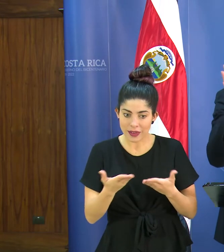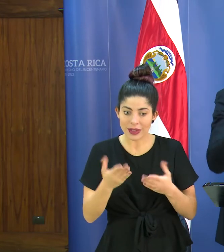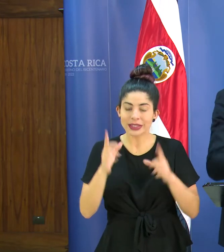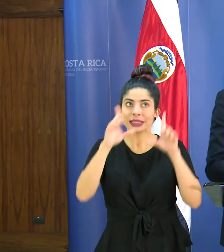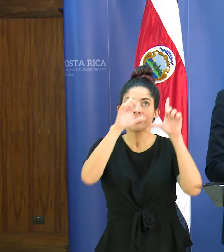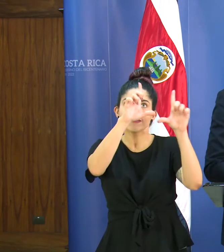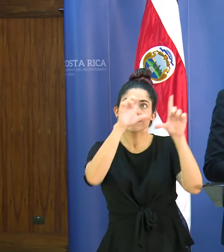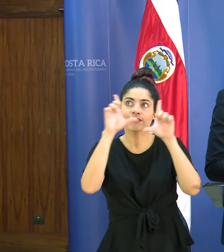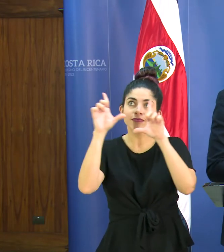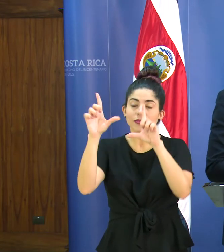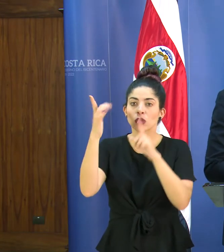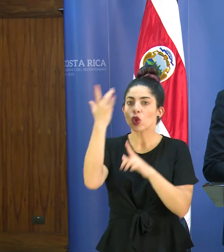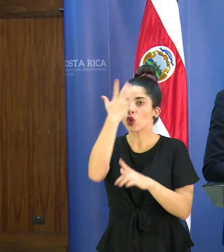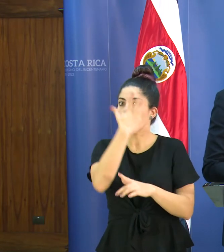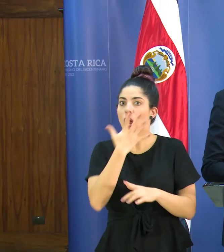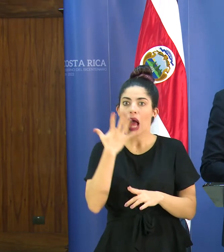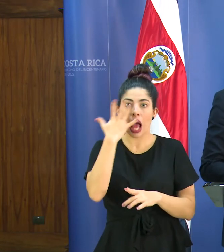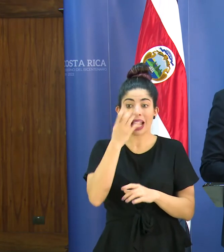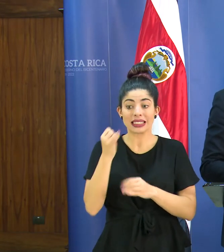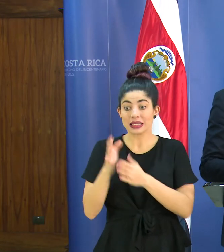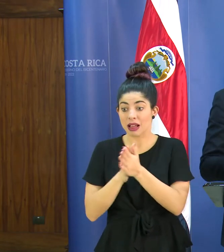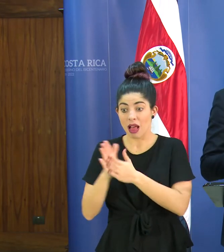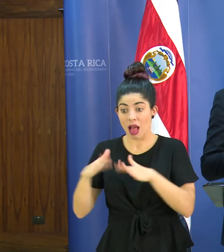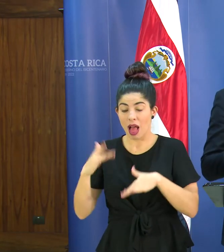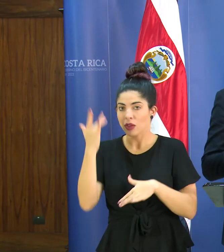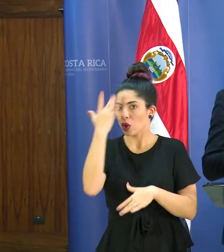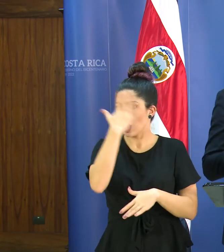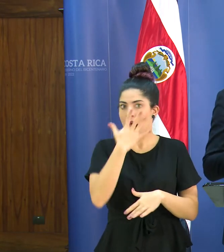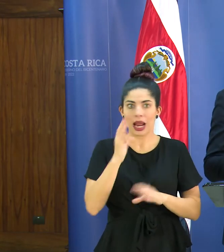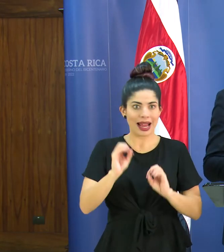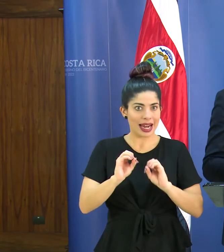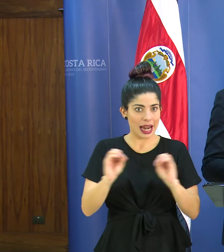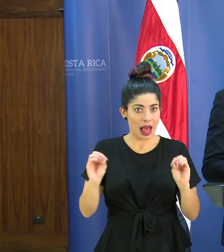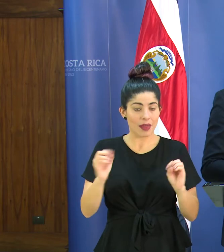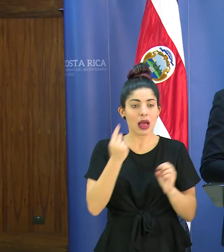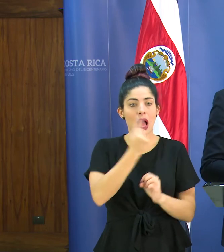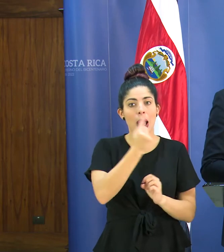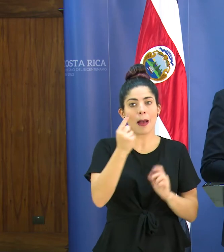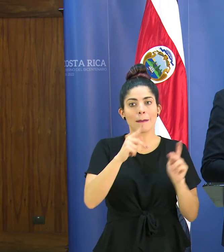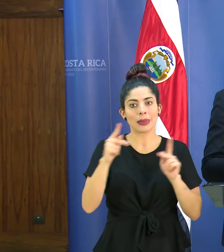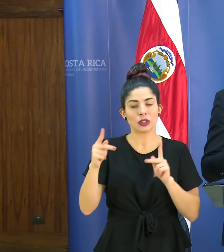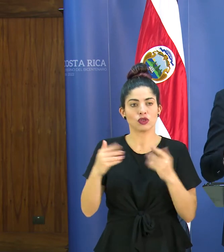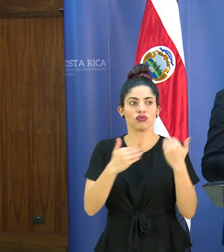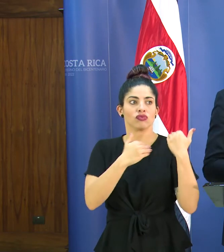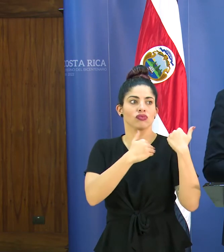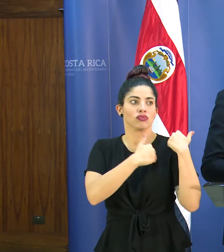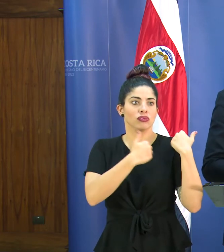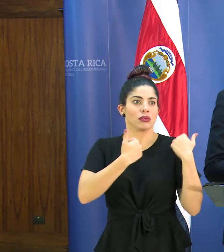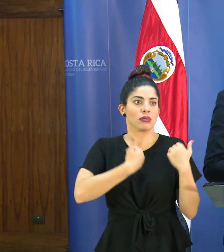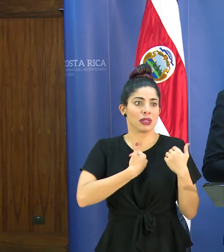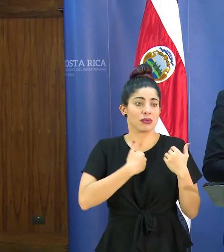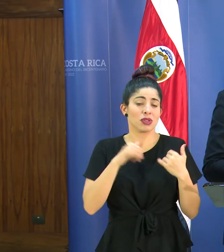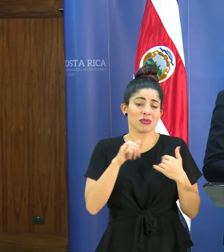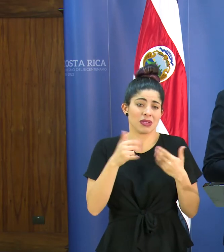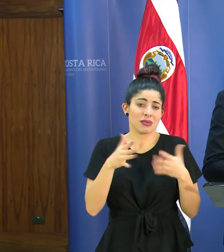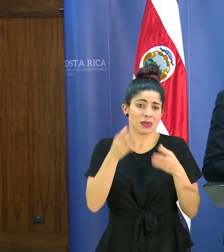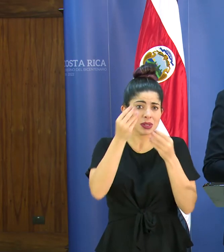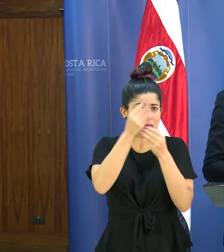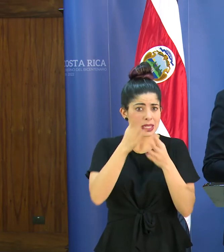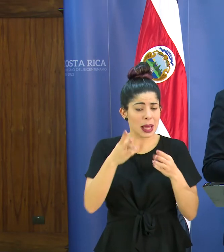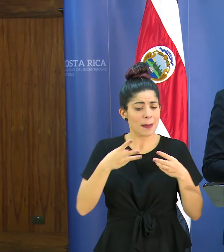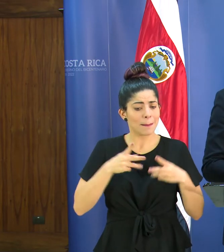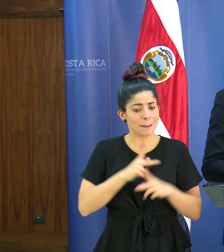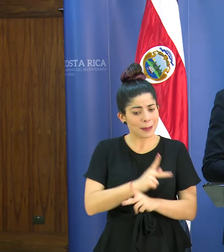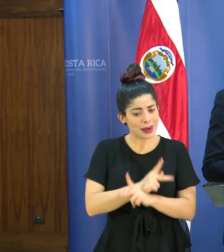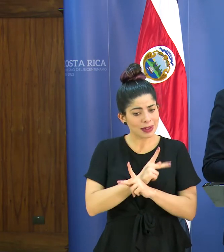la señalización de que no se toquen la cara si no se han lavado las manos y que cada persona haga su cuota también en lo que ya hemos indicado medidas de prevención y